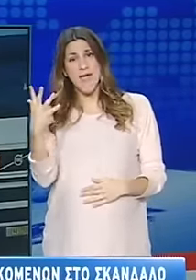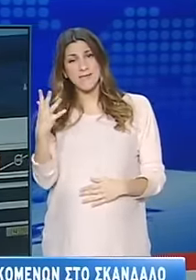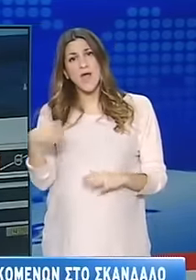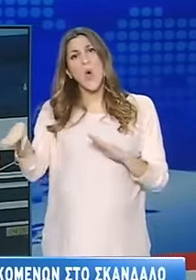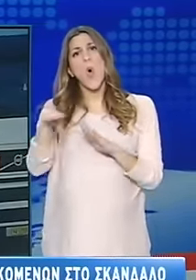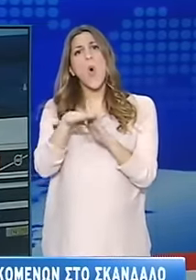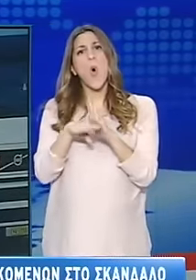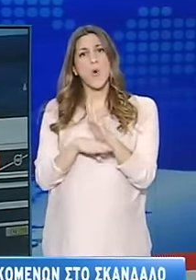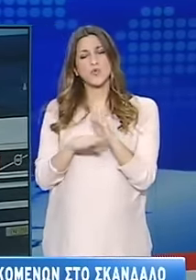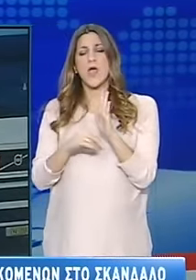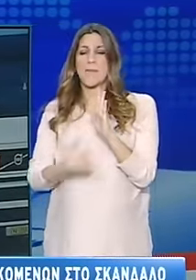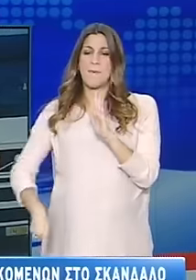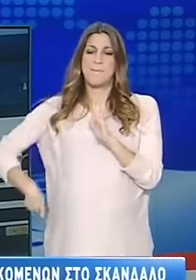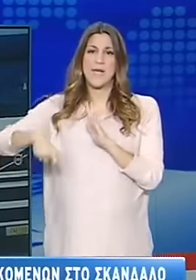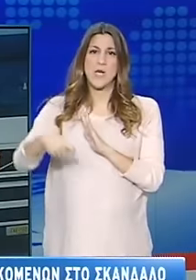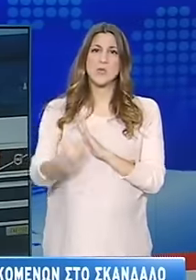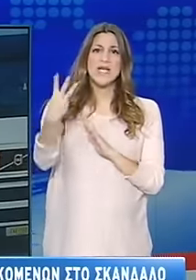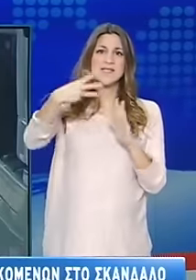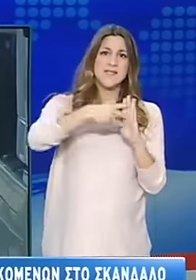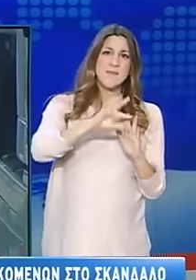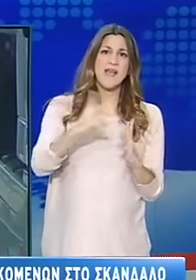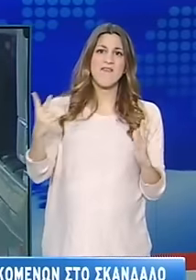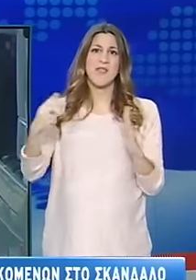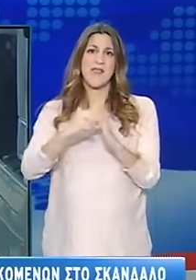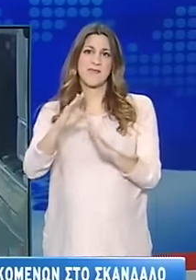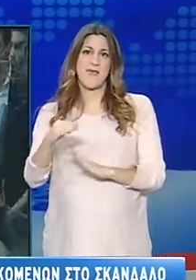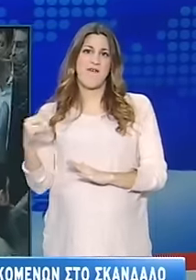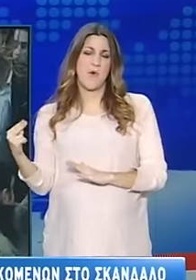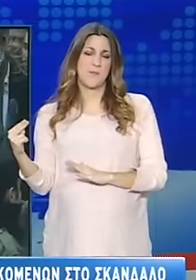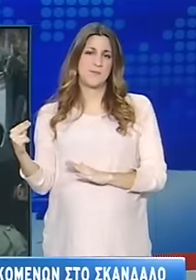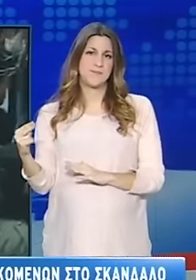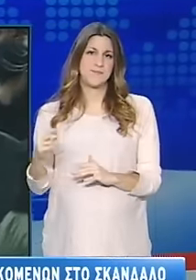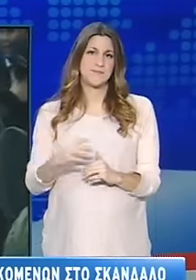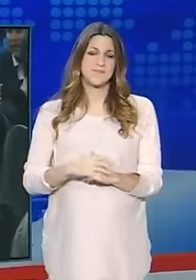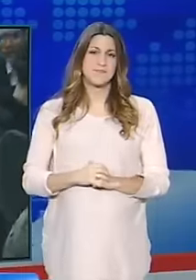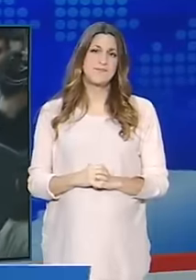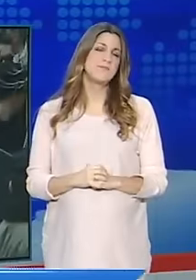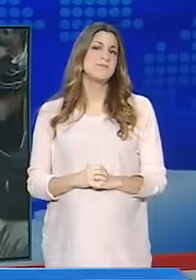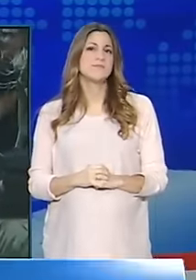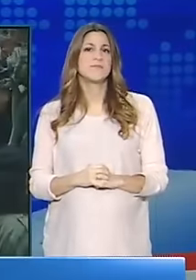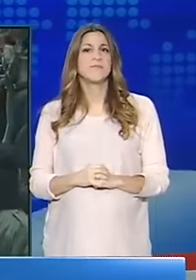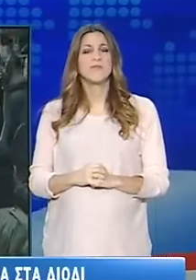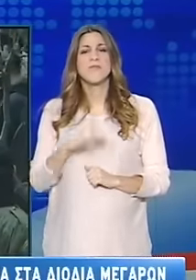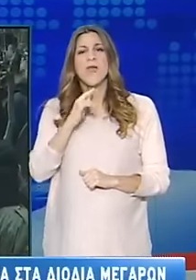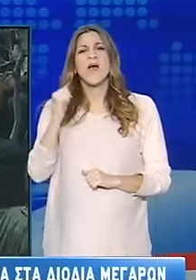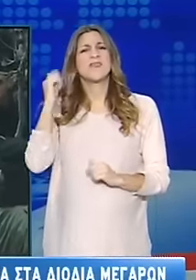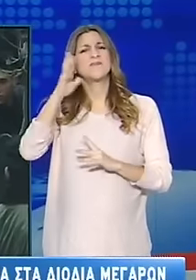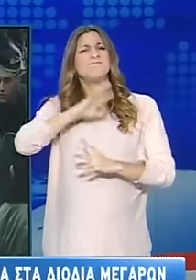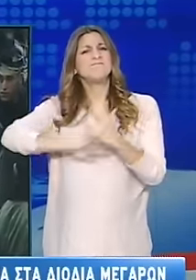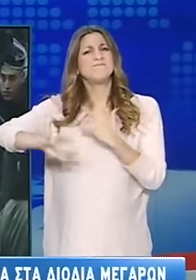κυμαίνονται από 3.000 έως 7.000 ευρώ. Ποινική δίωξη για παρακόλληση συγκοινωνιών ασκήθηκε σε βάρος των οκτώ